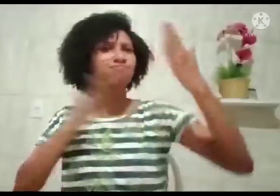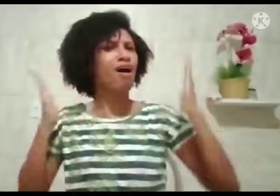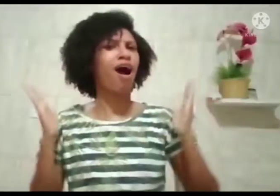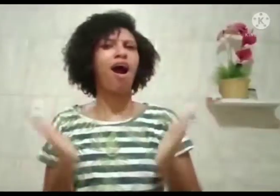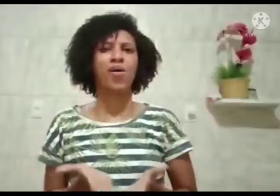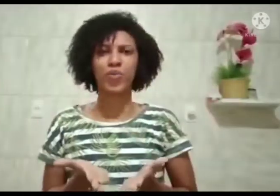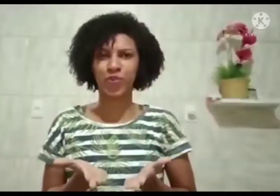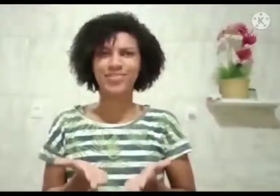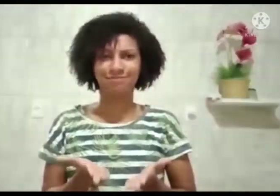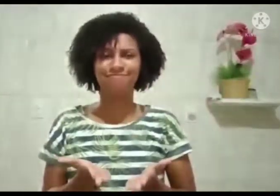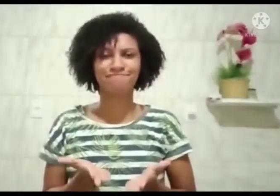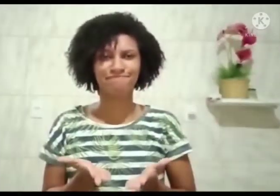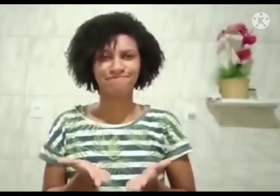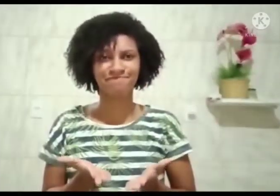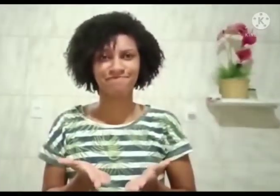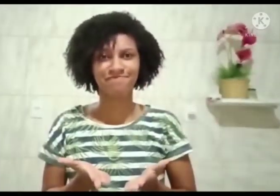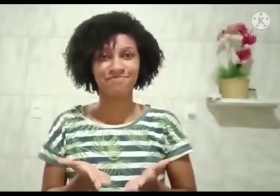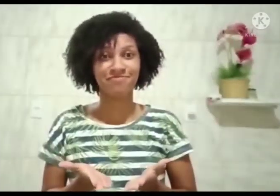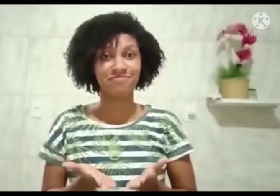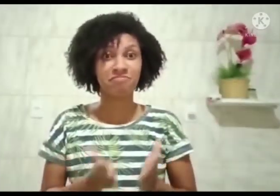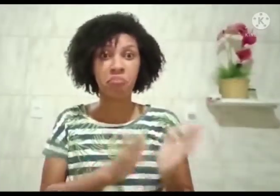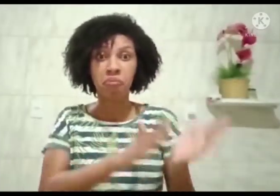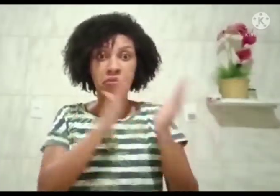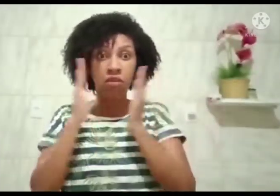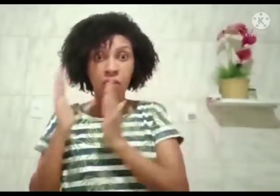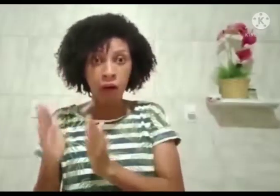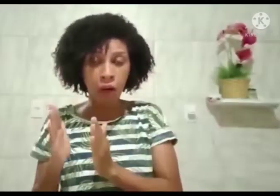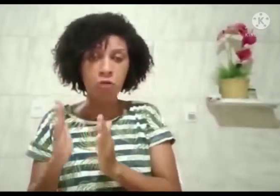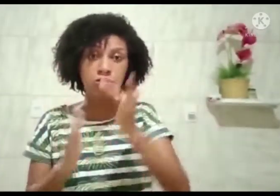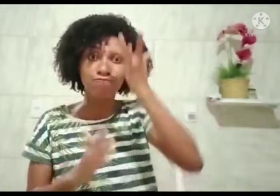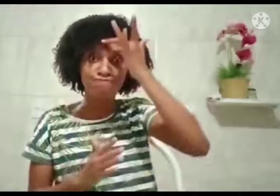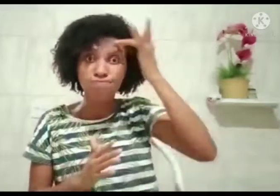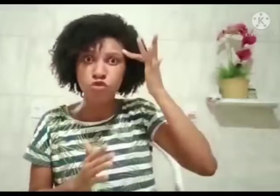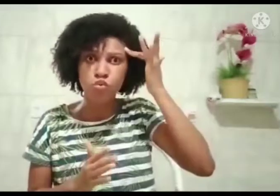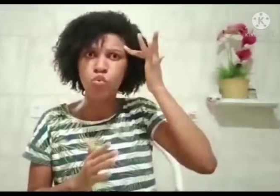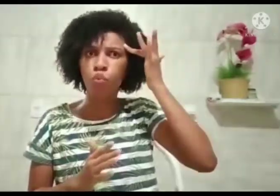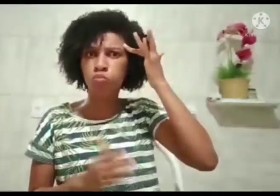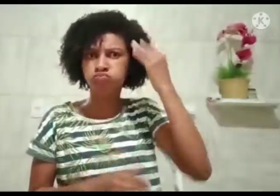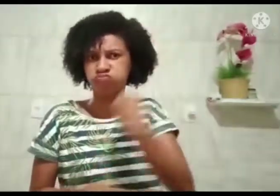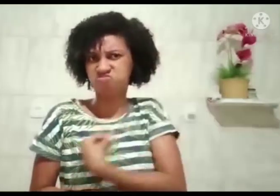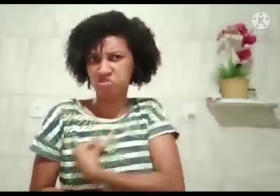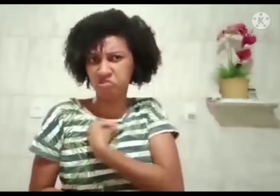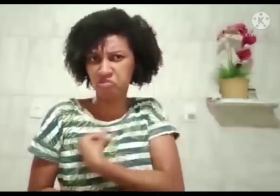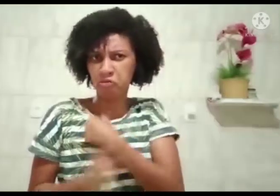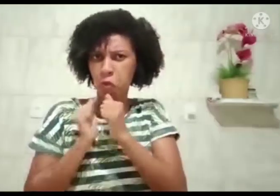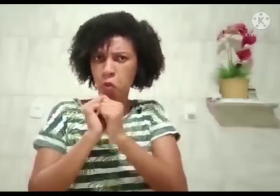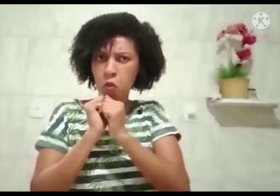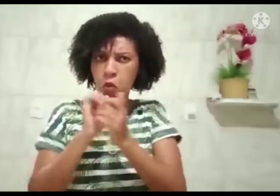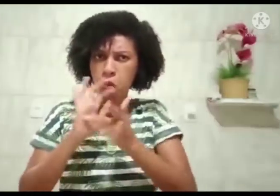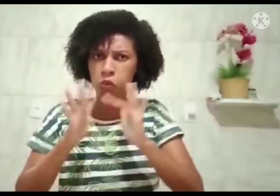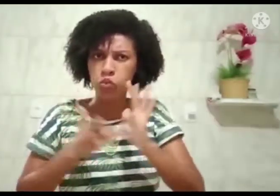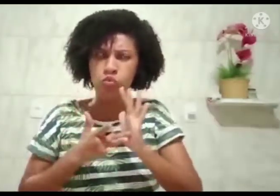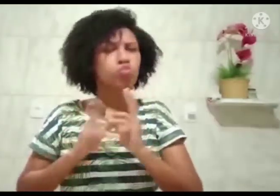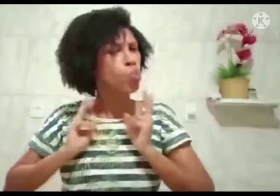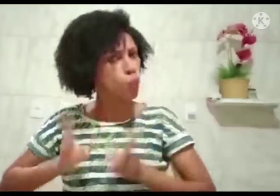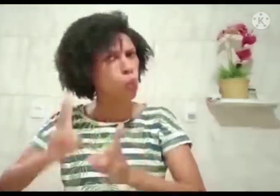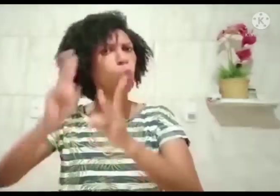tempo de preparação, sim, e Ele é agora. Também temos pessoas que vivem com o Senhor,